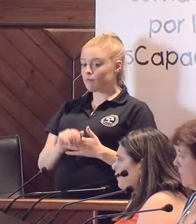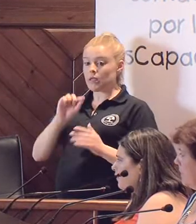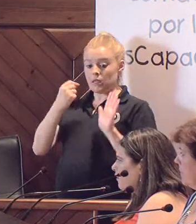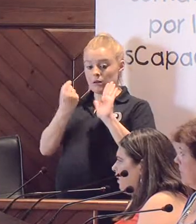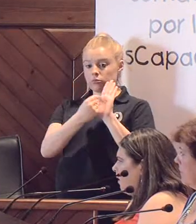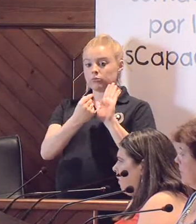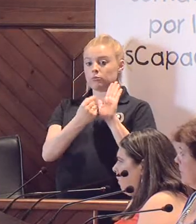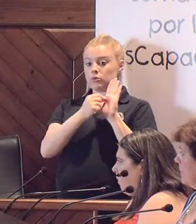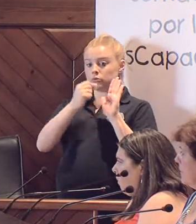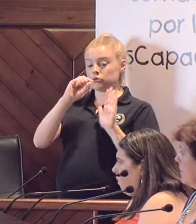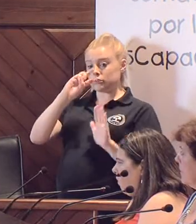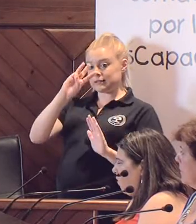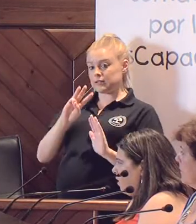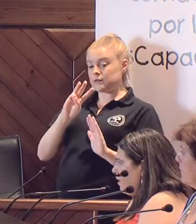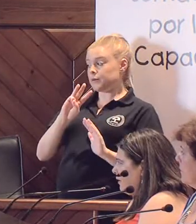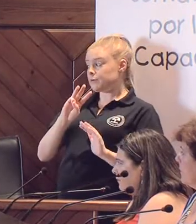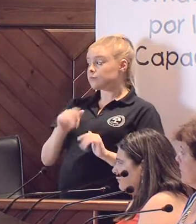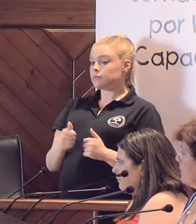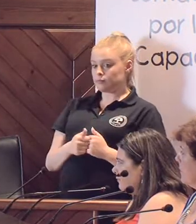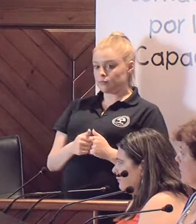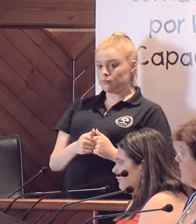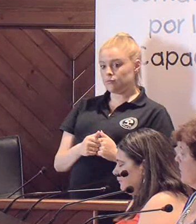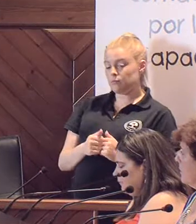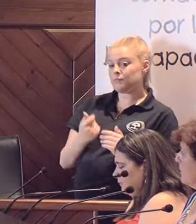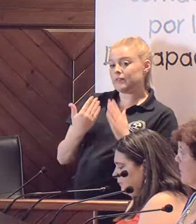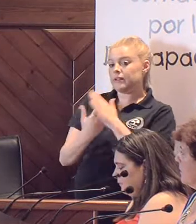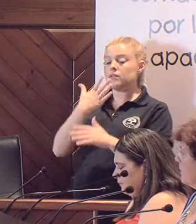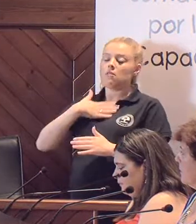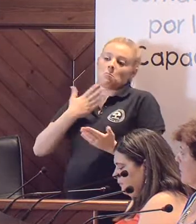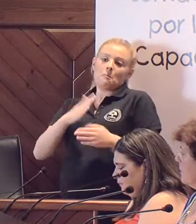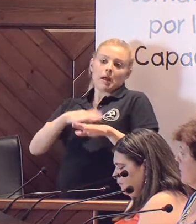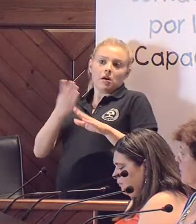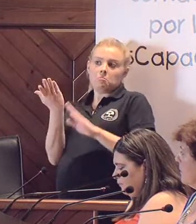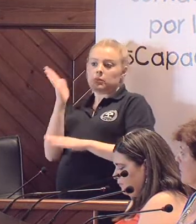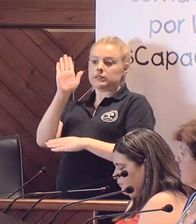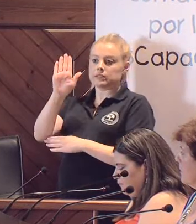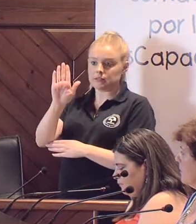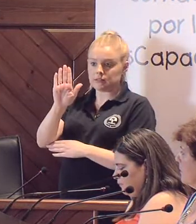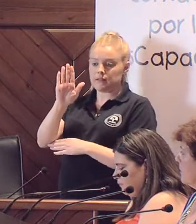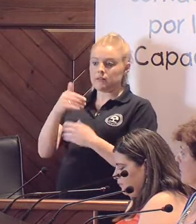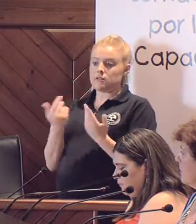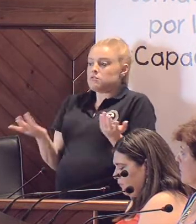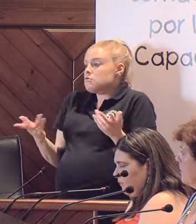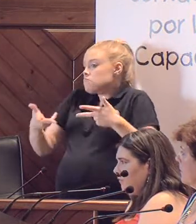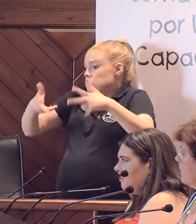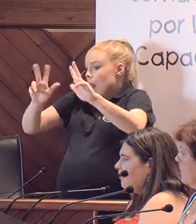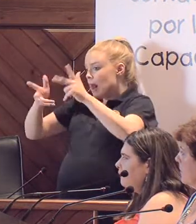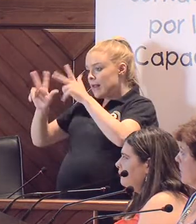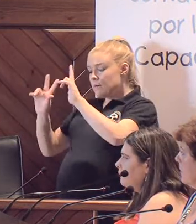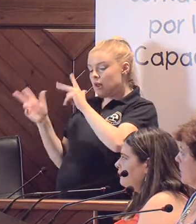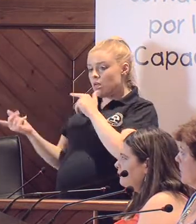punto del orden del día para que os presentéis. Y, bueno, aquí sois libres de